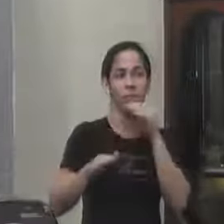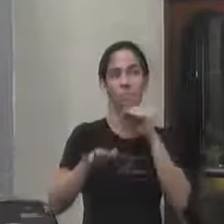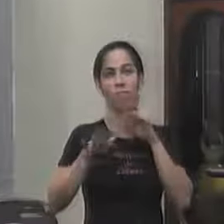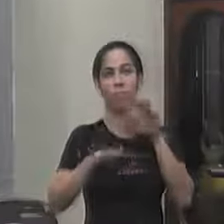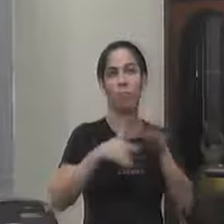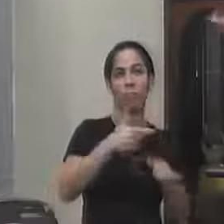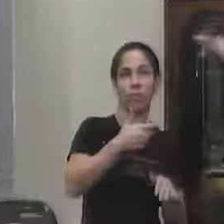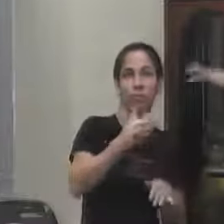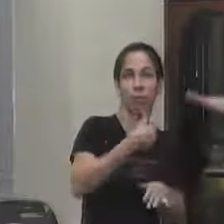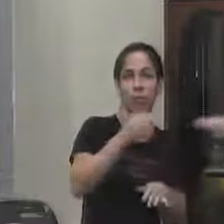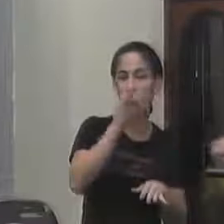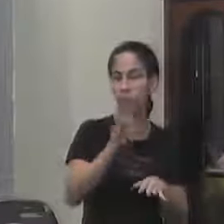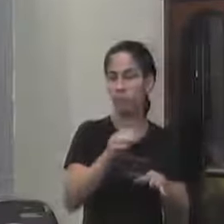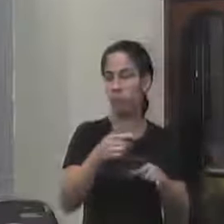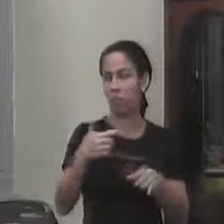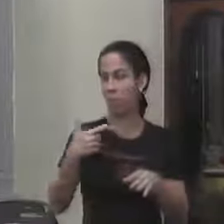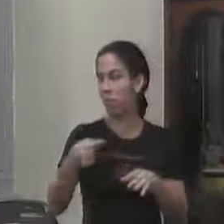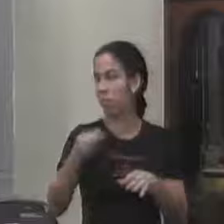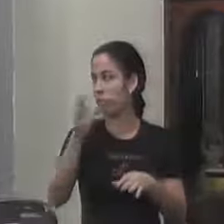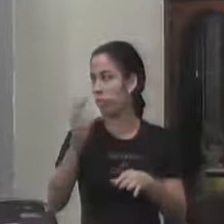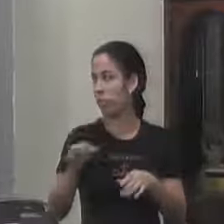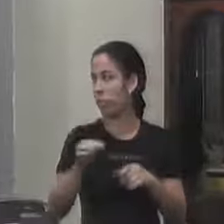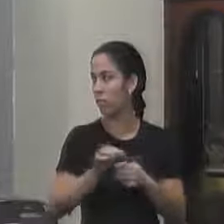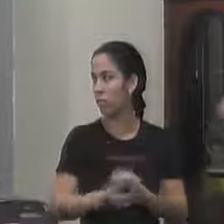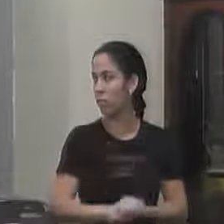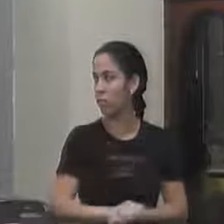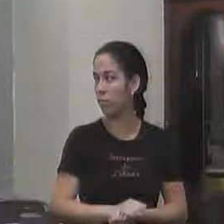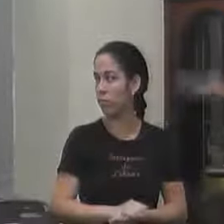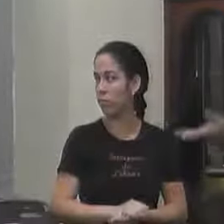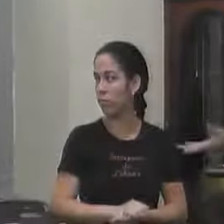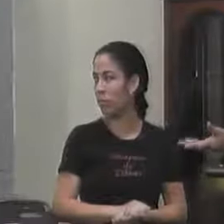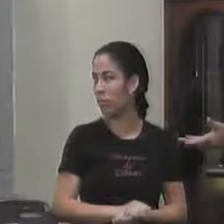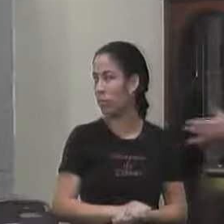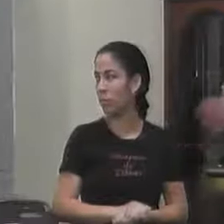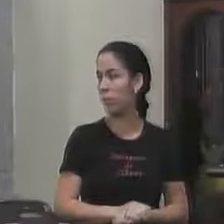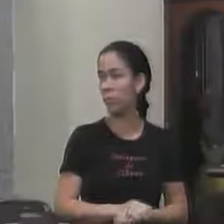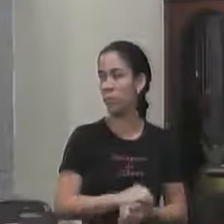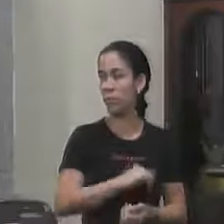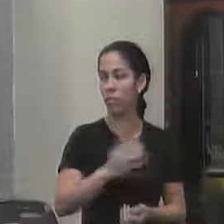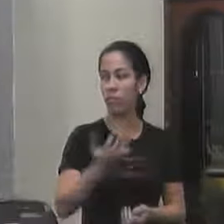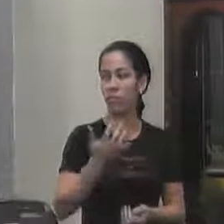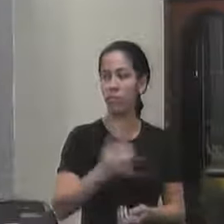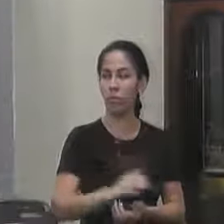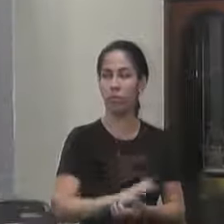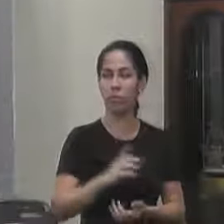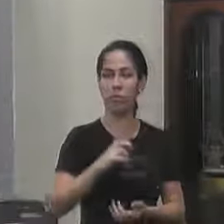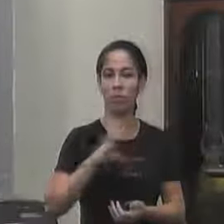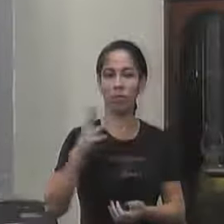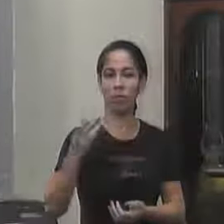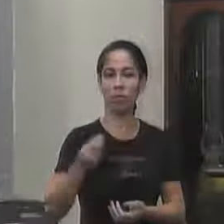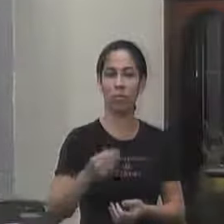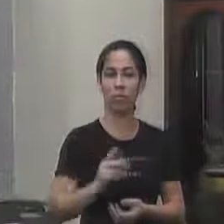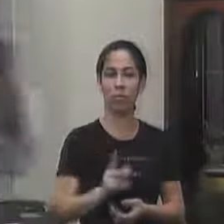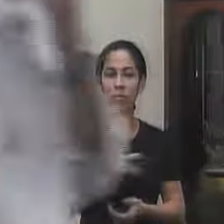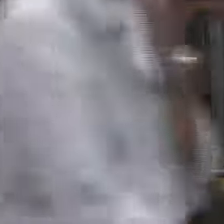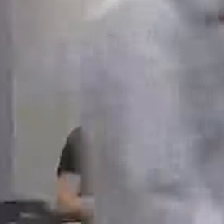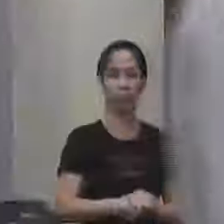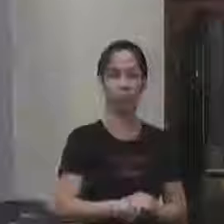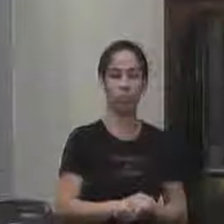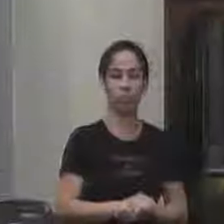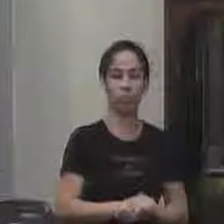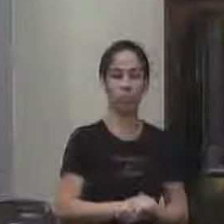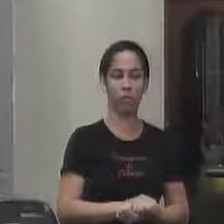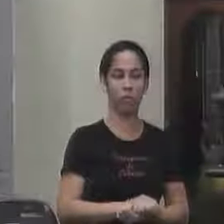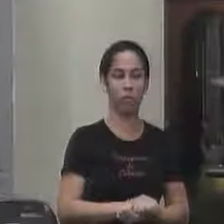26% entre 27% tá bom mas na hora que você quiser a gente tem tudo isso lá diariamente tá